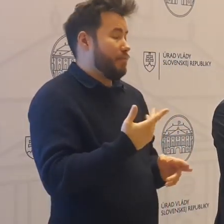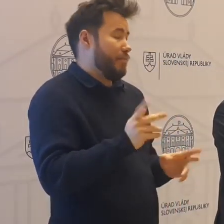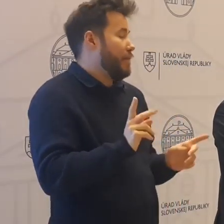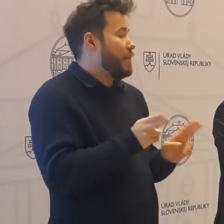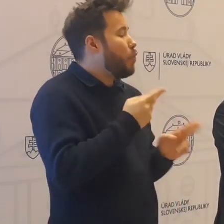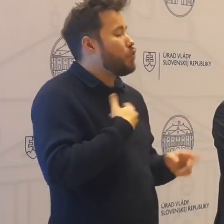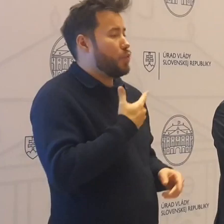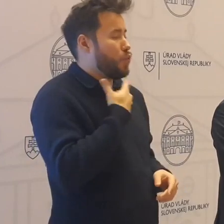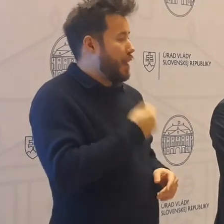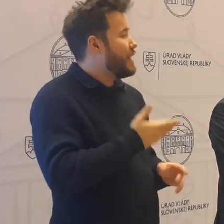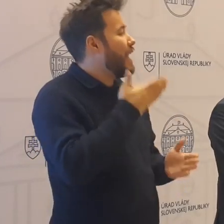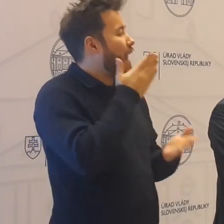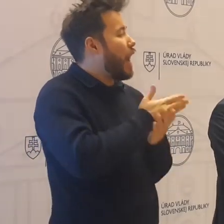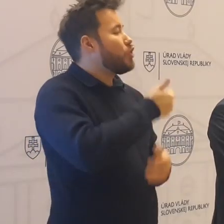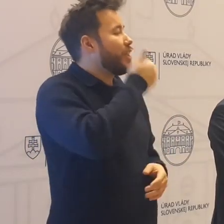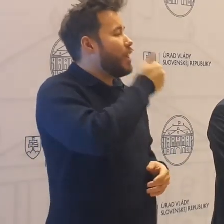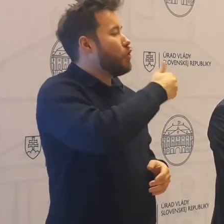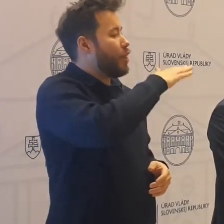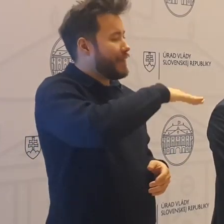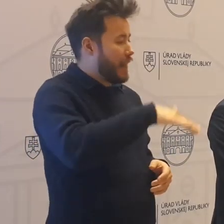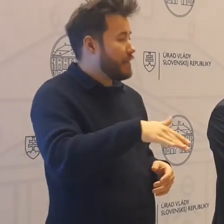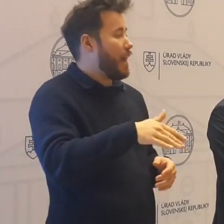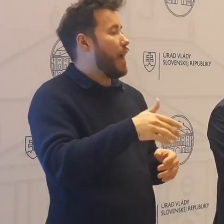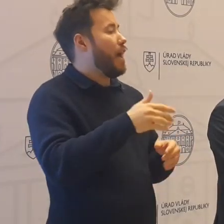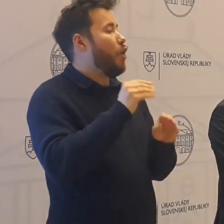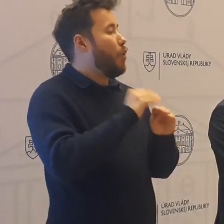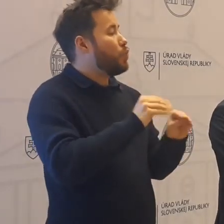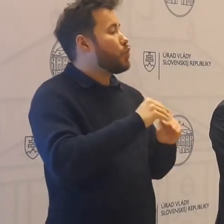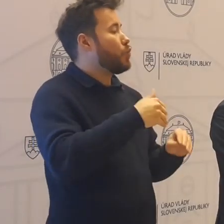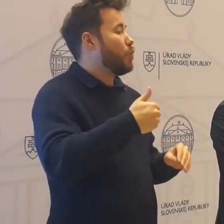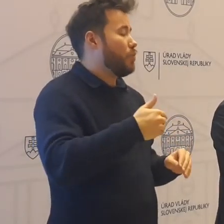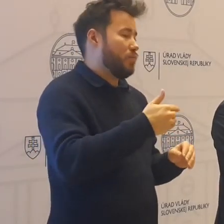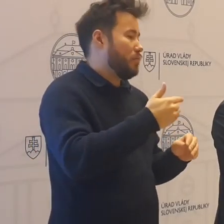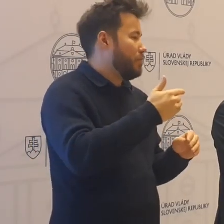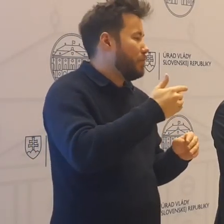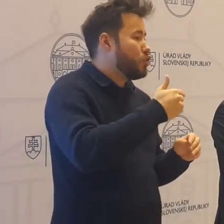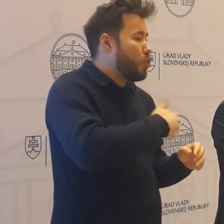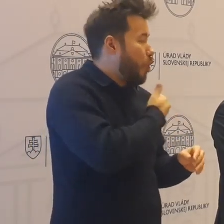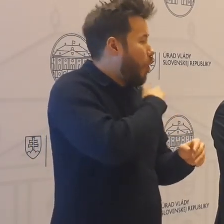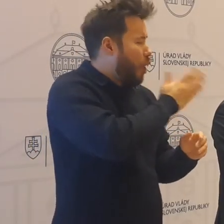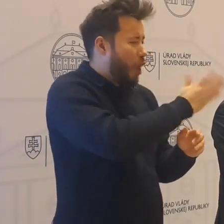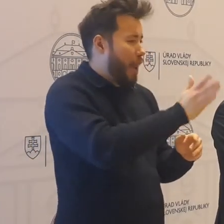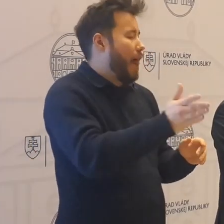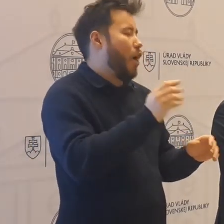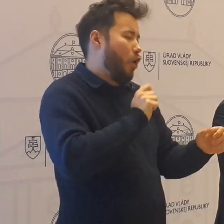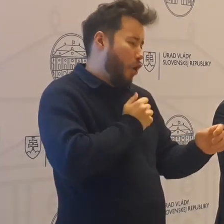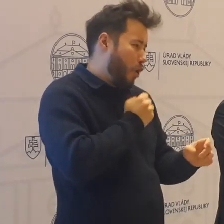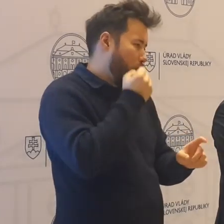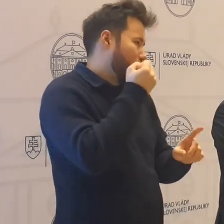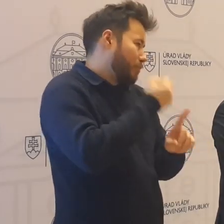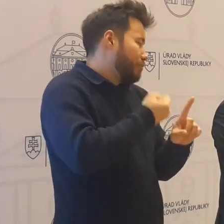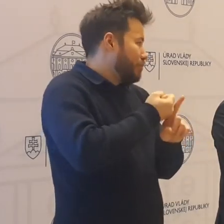obhajovať každé jedno dieťa, každú jednu odučenú hodinu v každej jednej škole. Ostatní boli